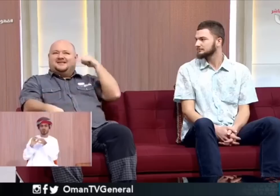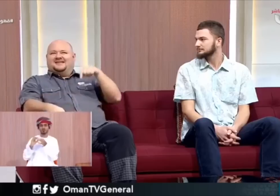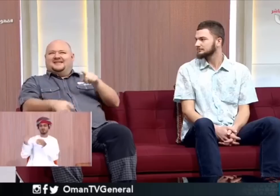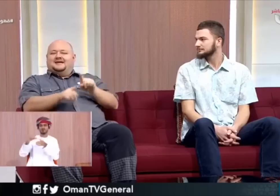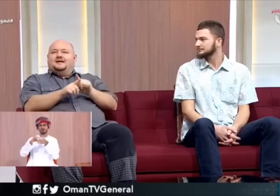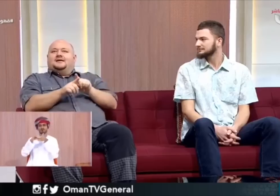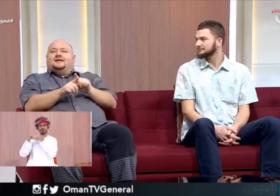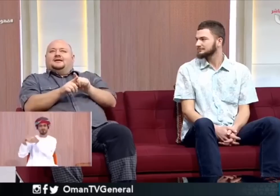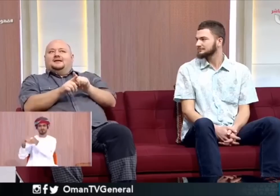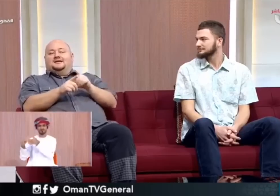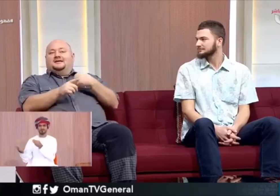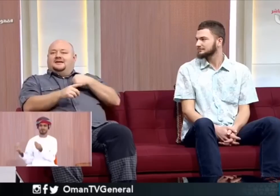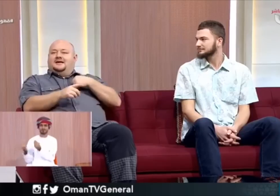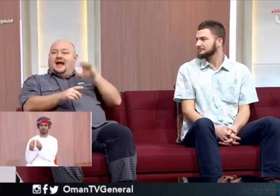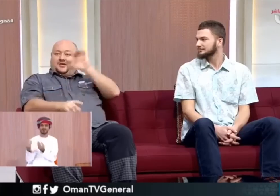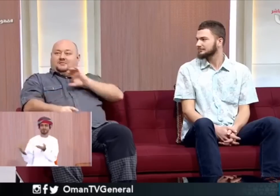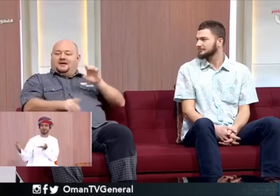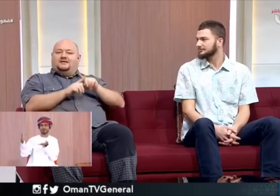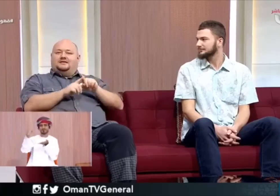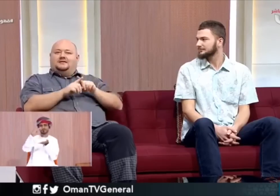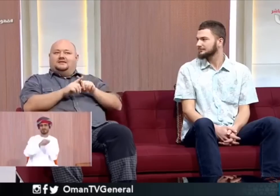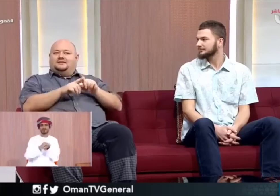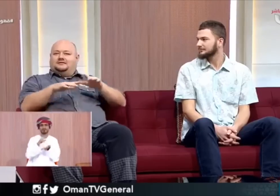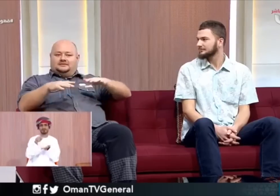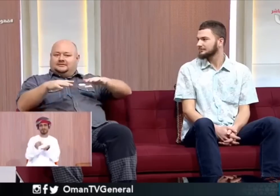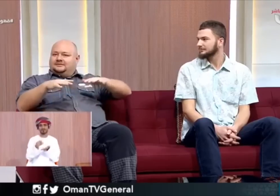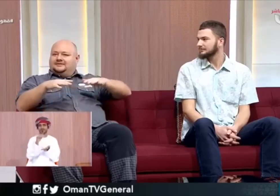بعملية المساعدة لنا والترجمة